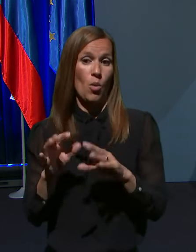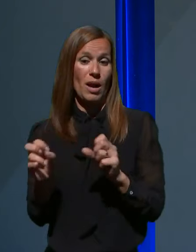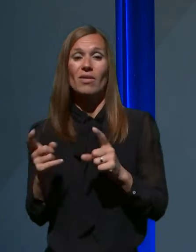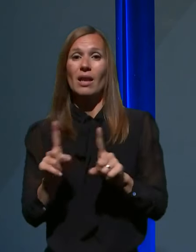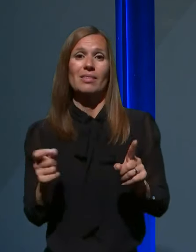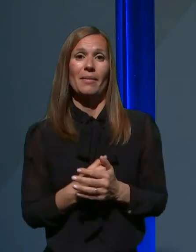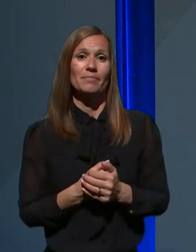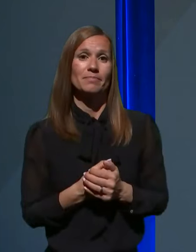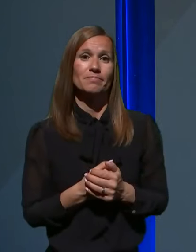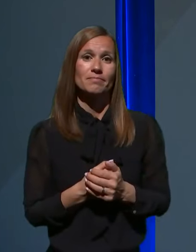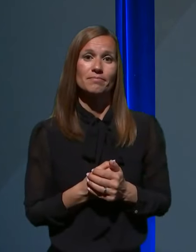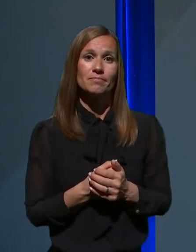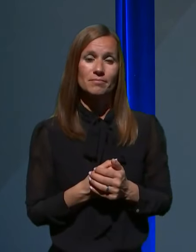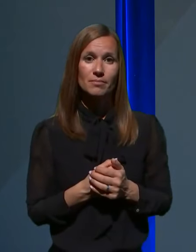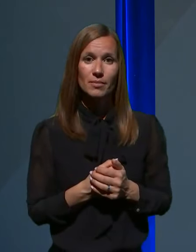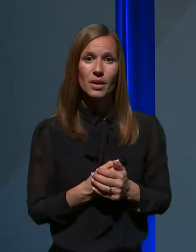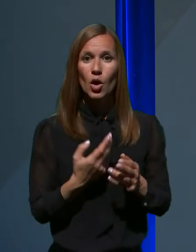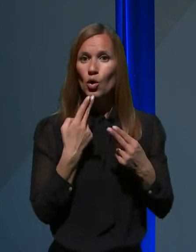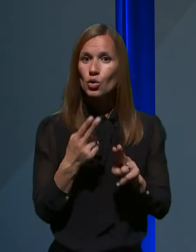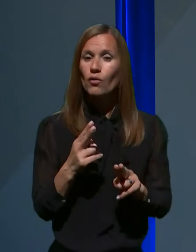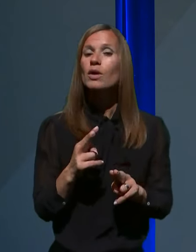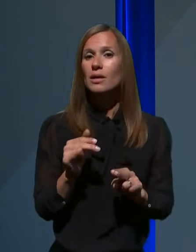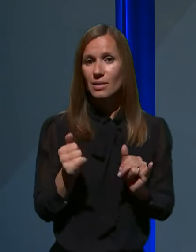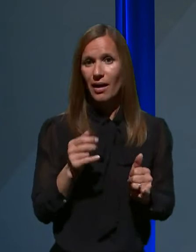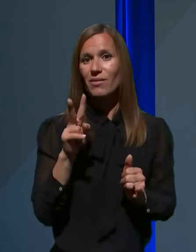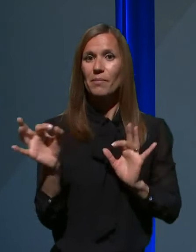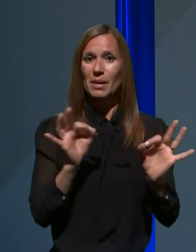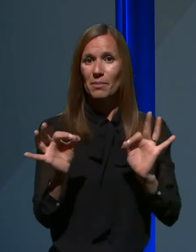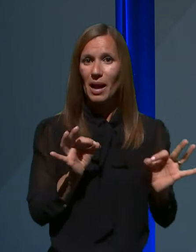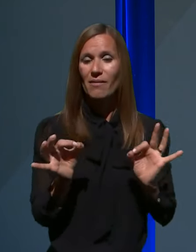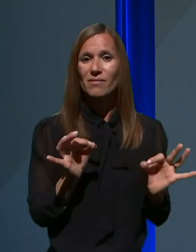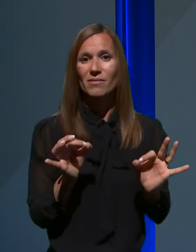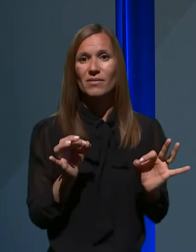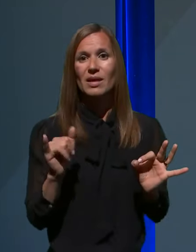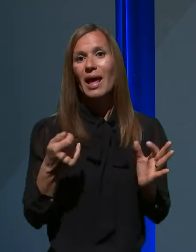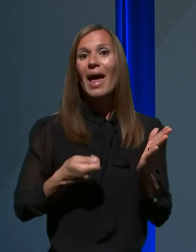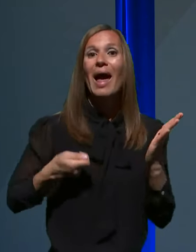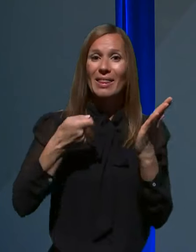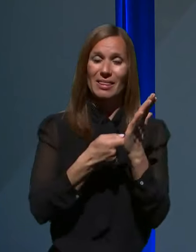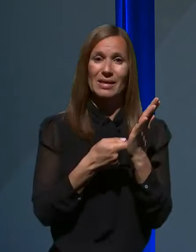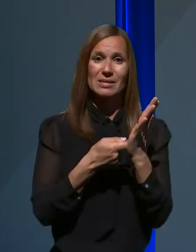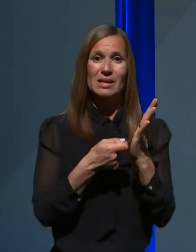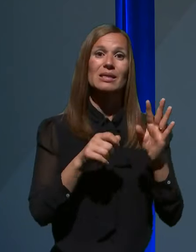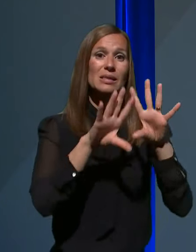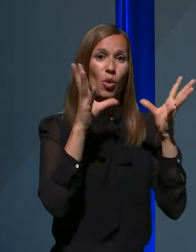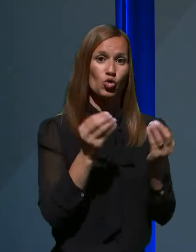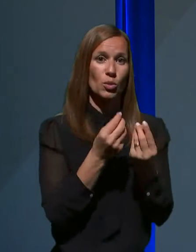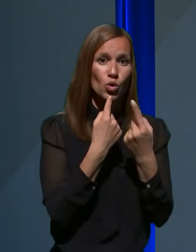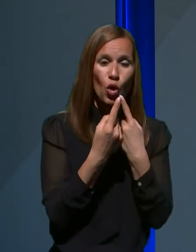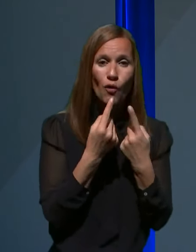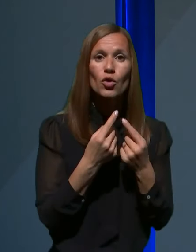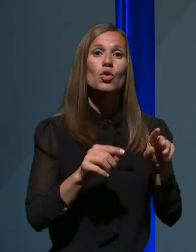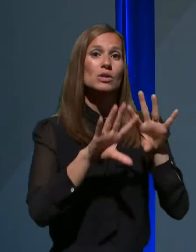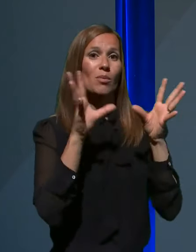Ja. Torej, v pripravi je anek splošnjemu dogovoru, oziroma splošni dogovor,